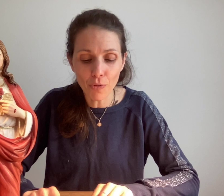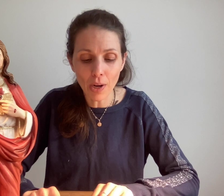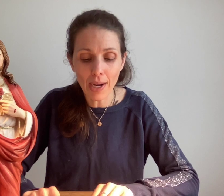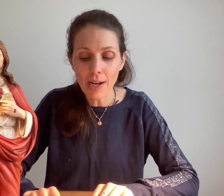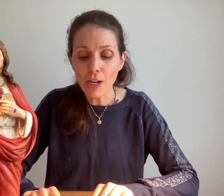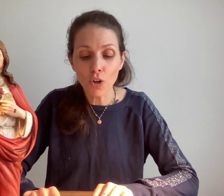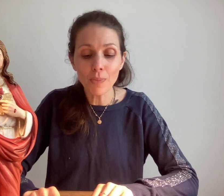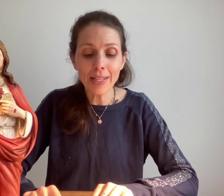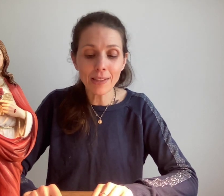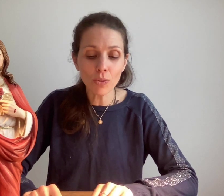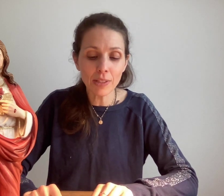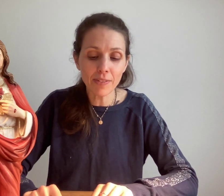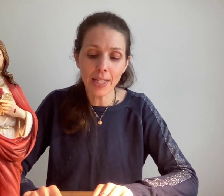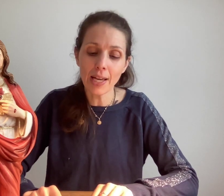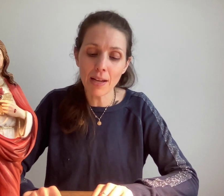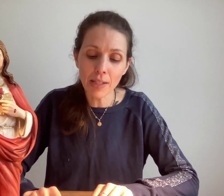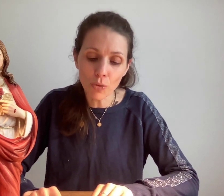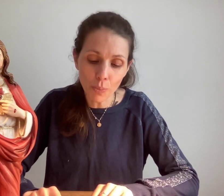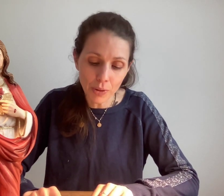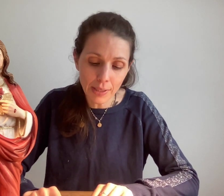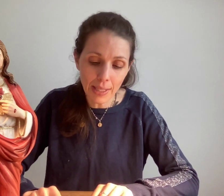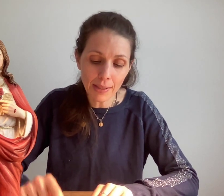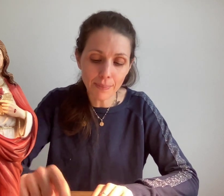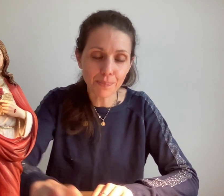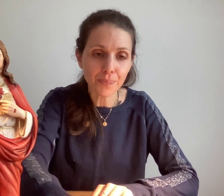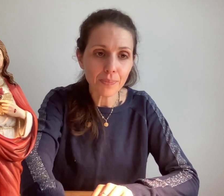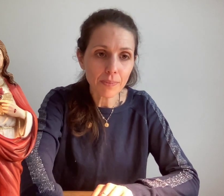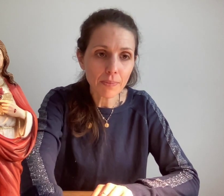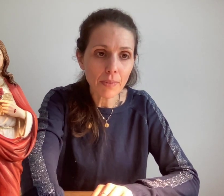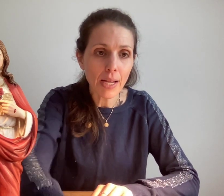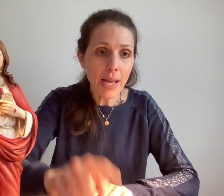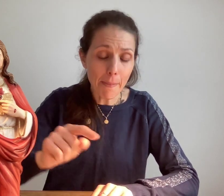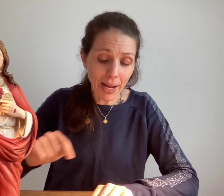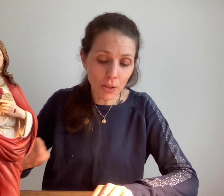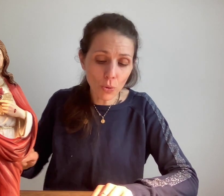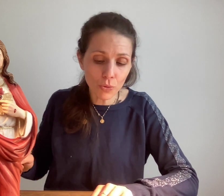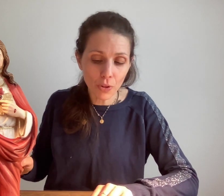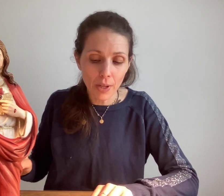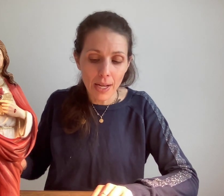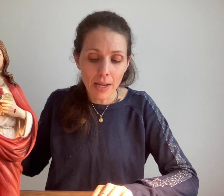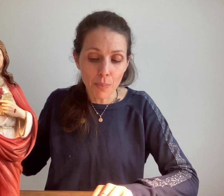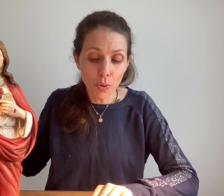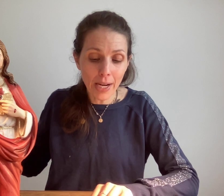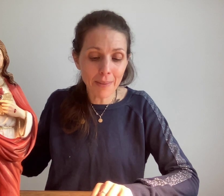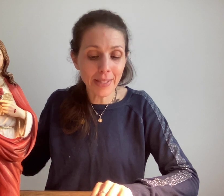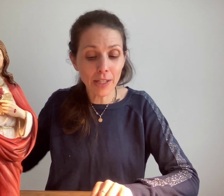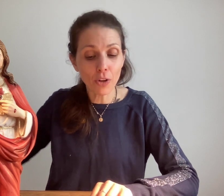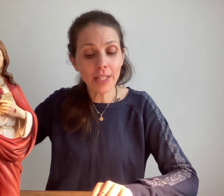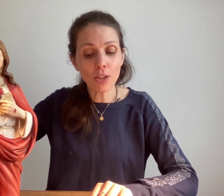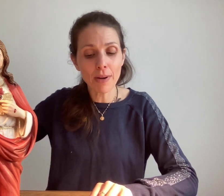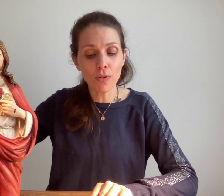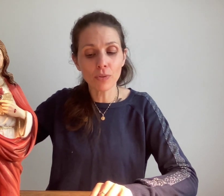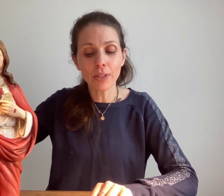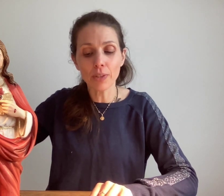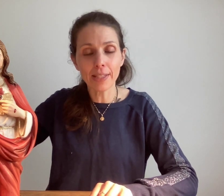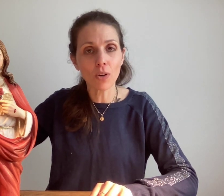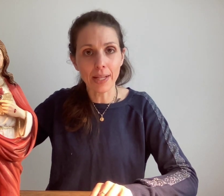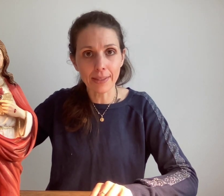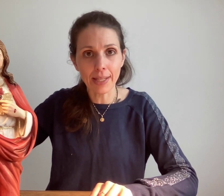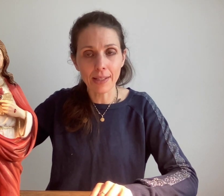fera comme identifiée avec ton petit être par contre pour l'âme qui relaie dans ma volonté en quittant la terre